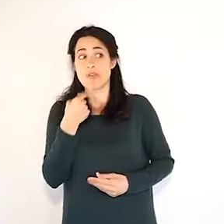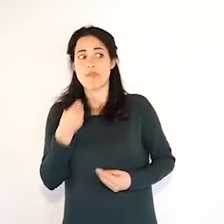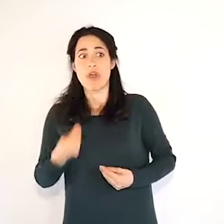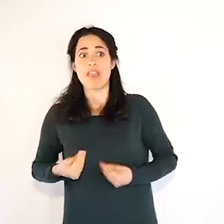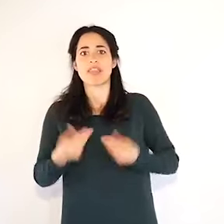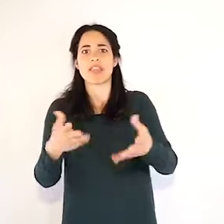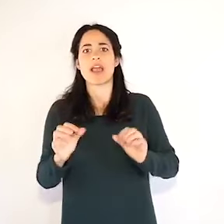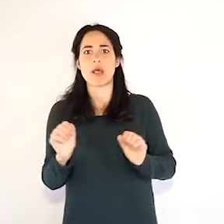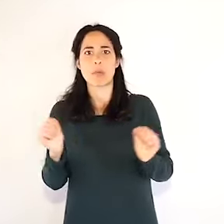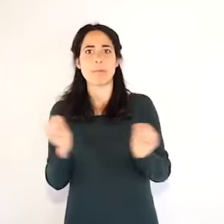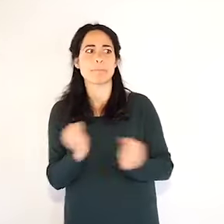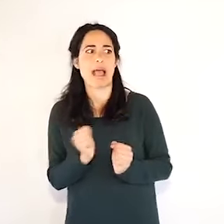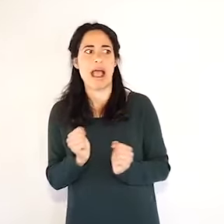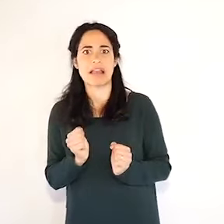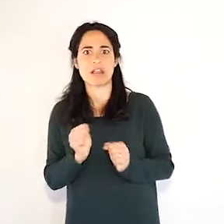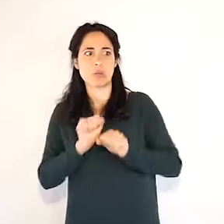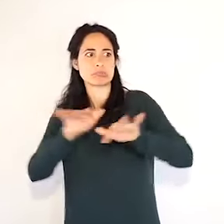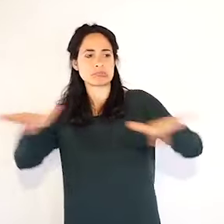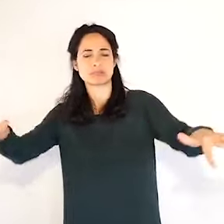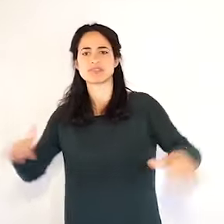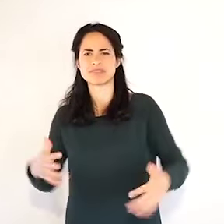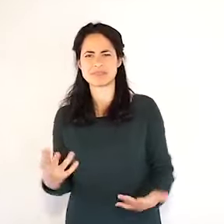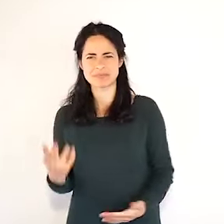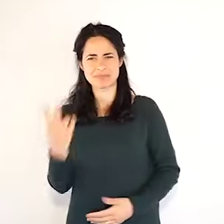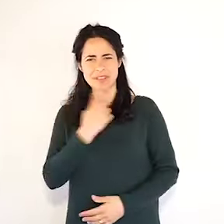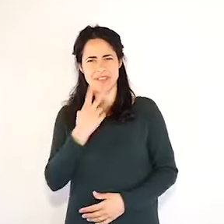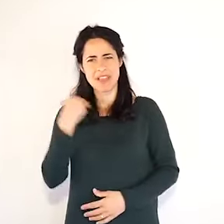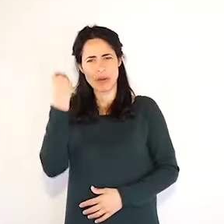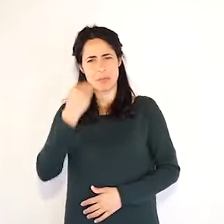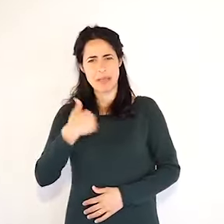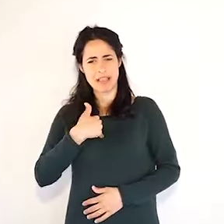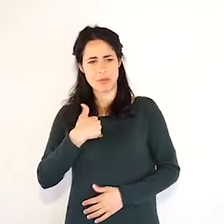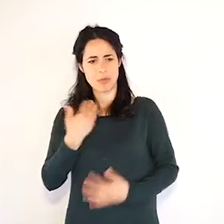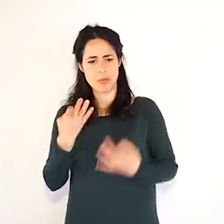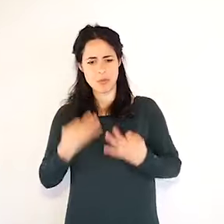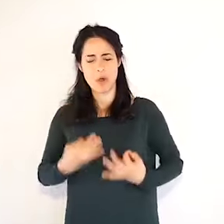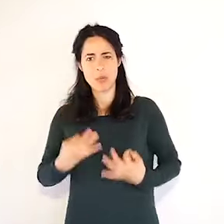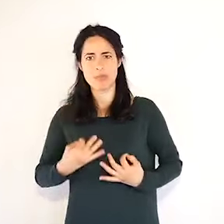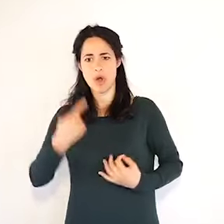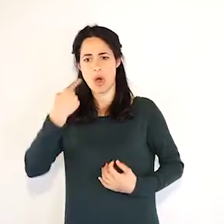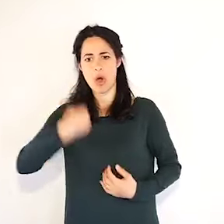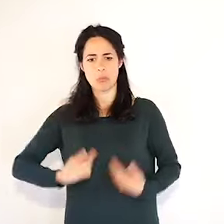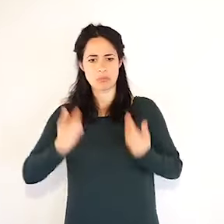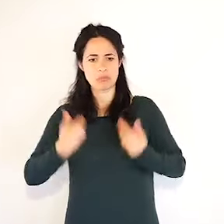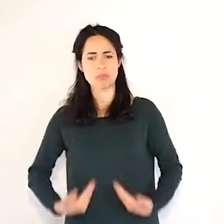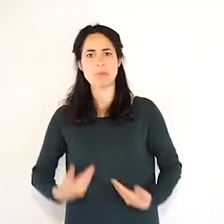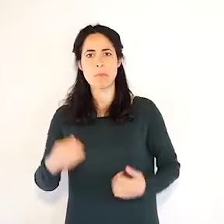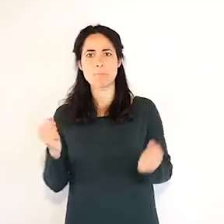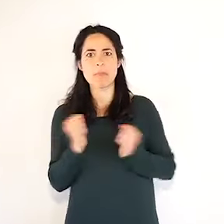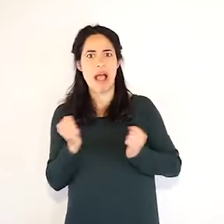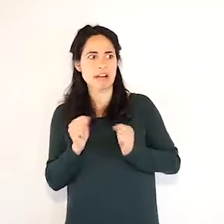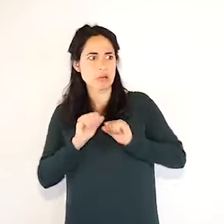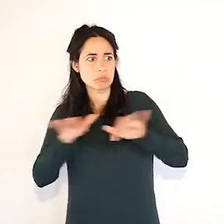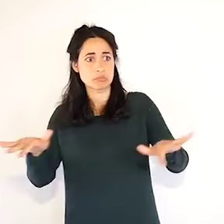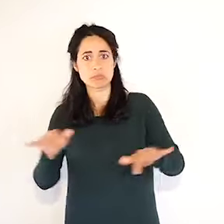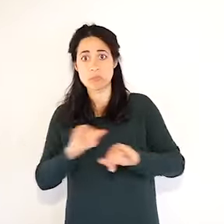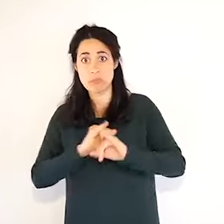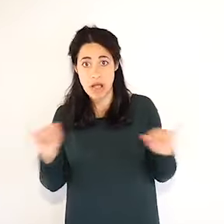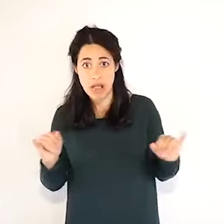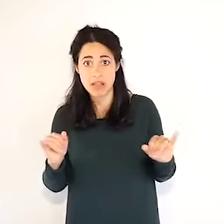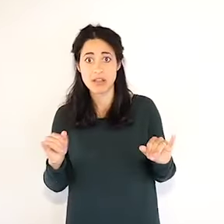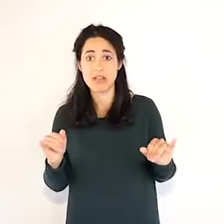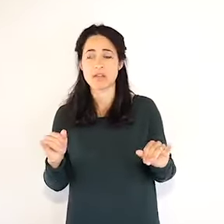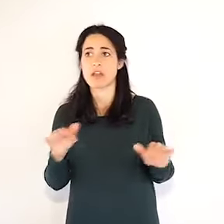creare panico nella popolazione, a me non pare di essere uno che crea panico, anzi devo dire che una delle qualità,